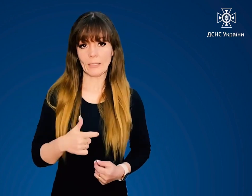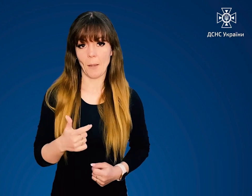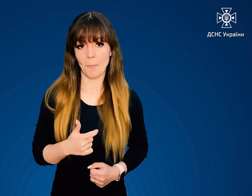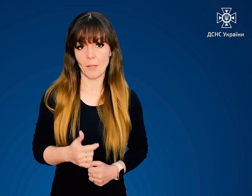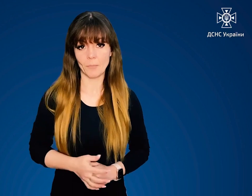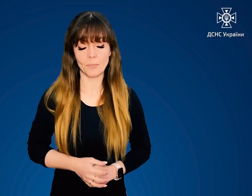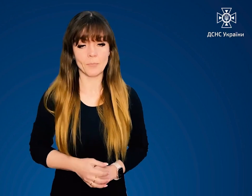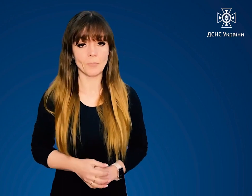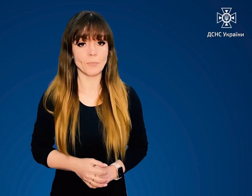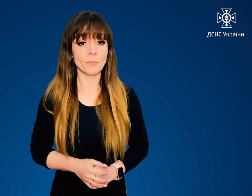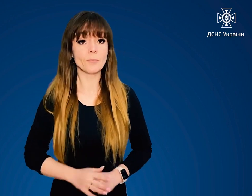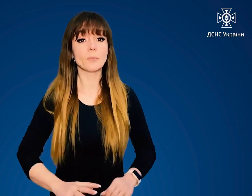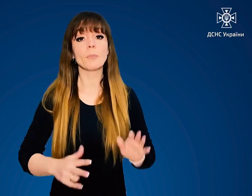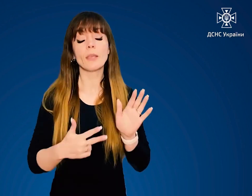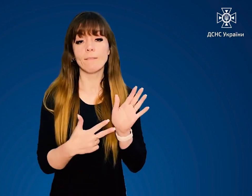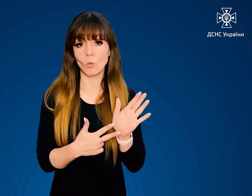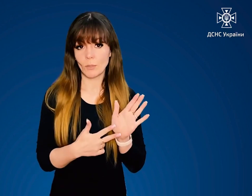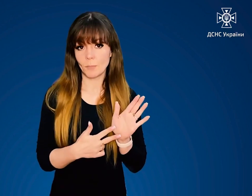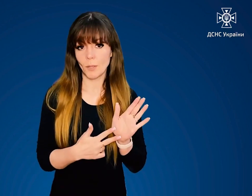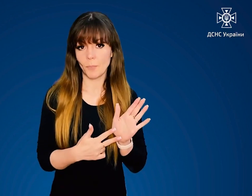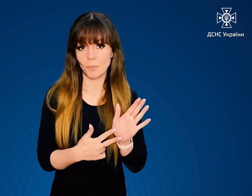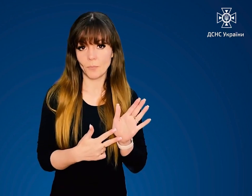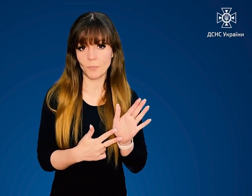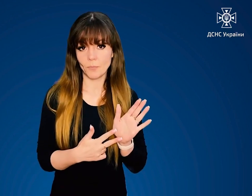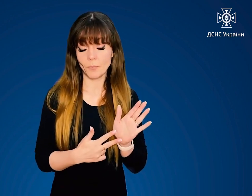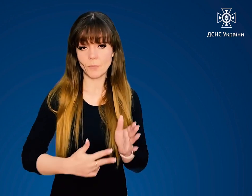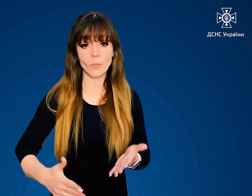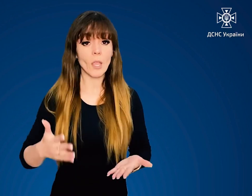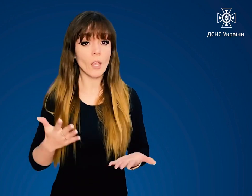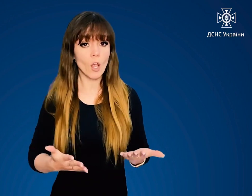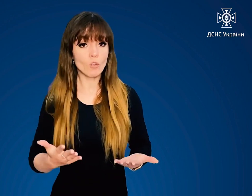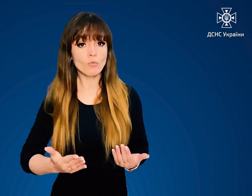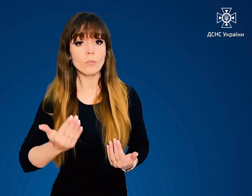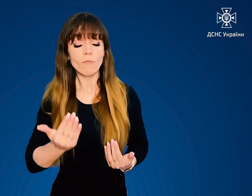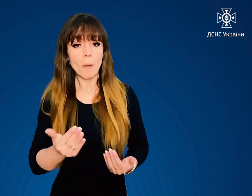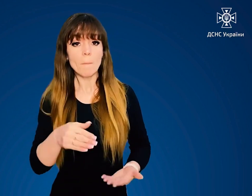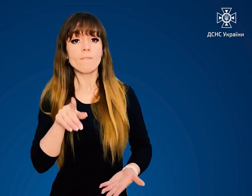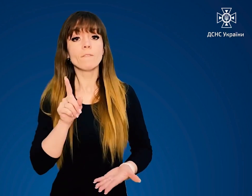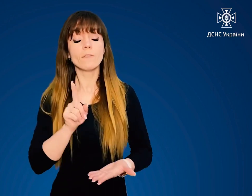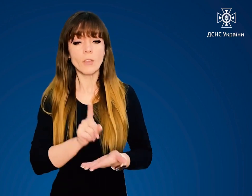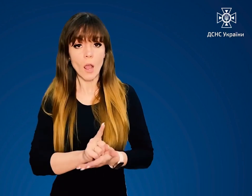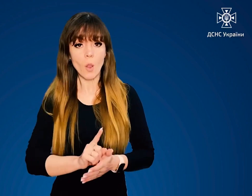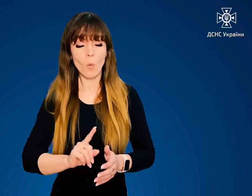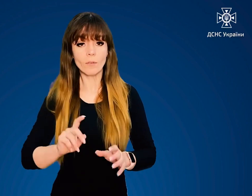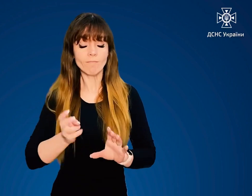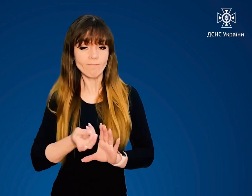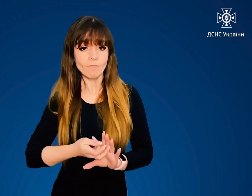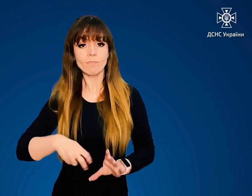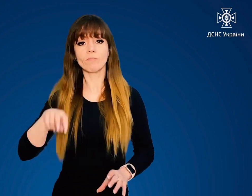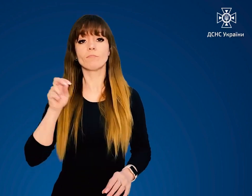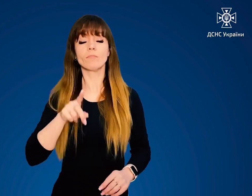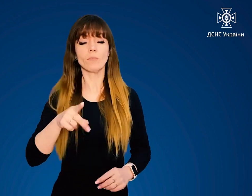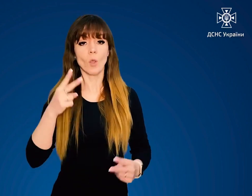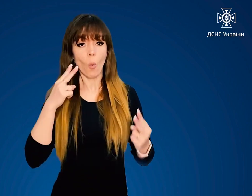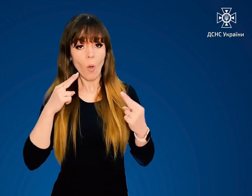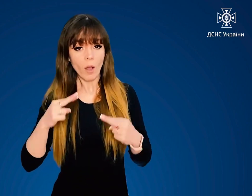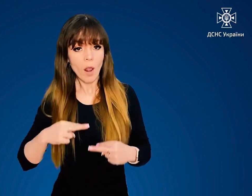Восьме. Якщо вам вдалося вибратися, огляньте себе